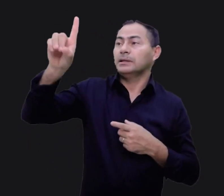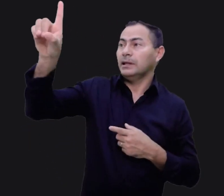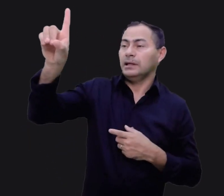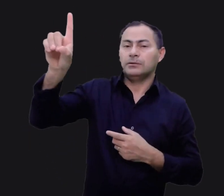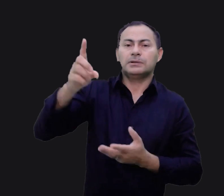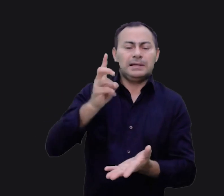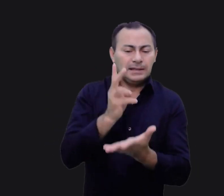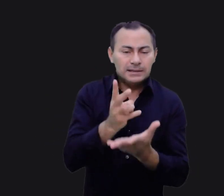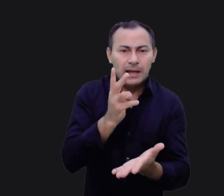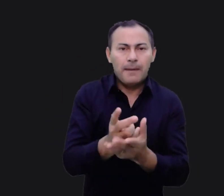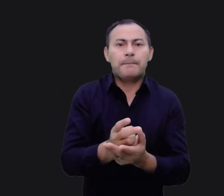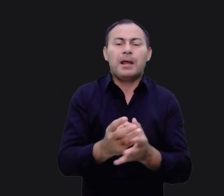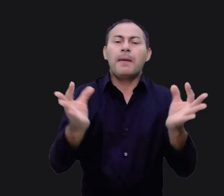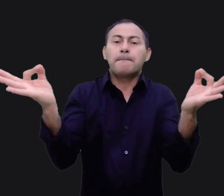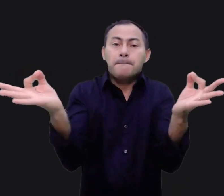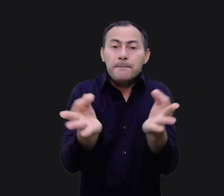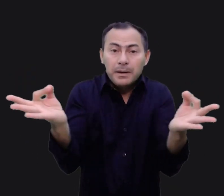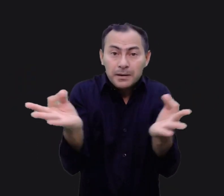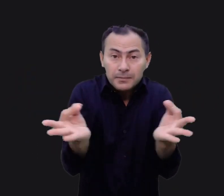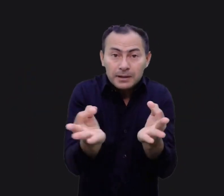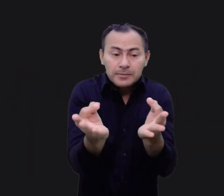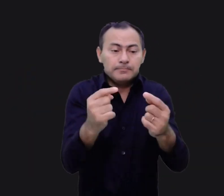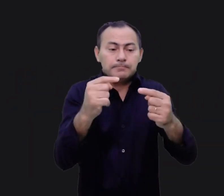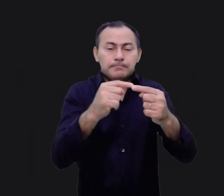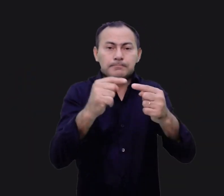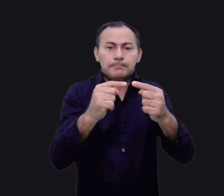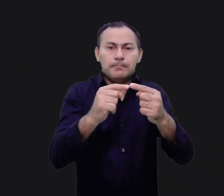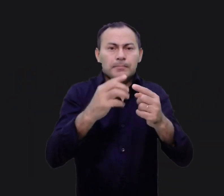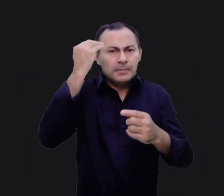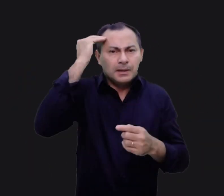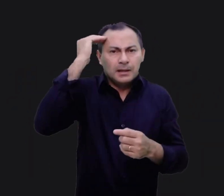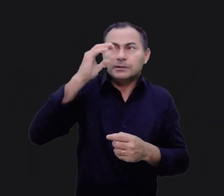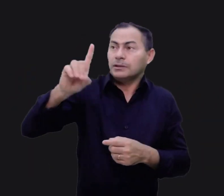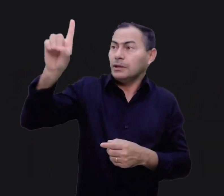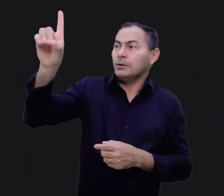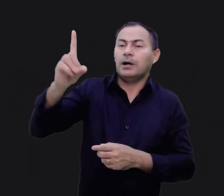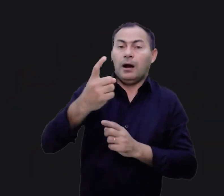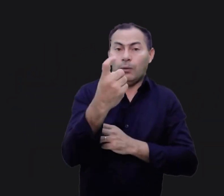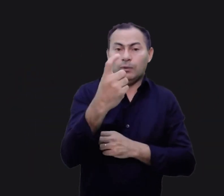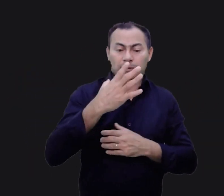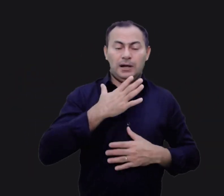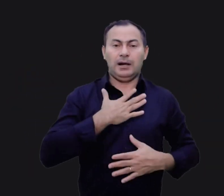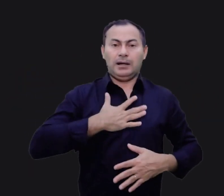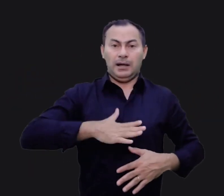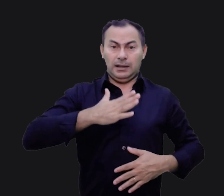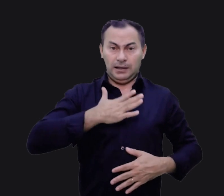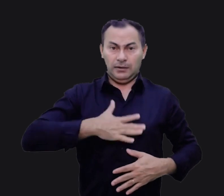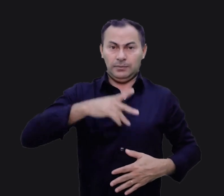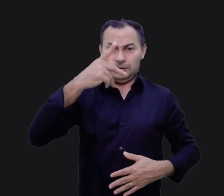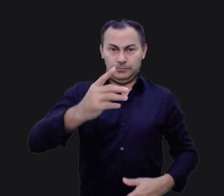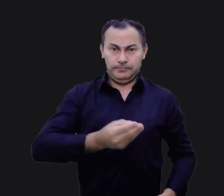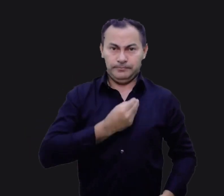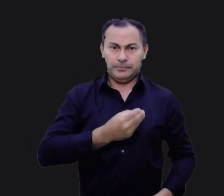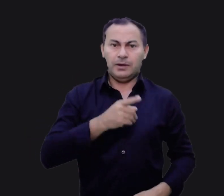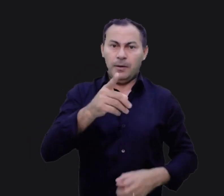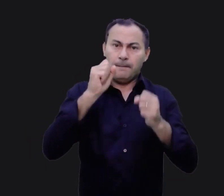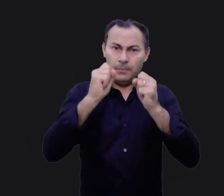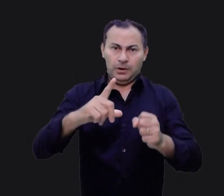de Deus é sempre perfeita. E de acordo com o ponto de vista de Deus, a única agradável para a sua vida. Você